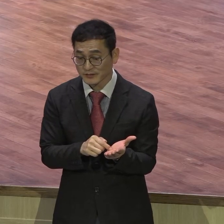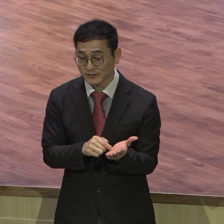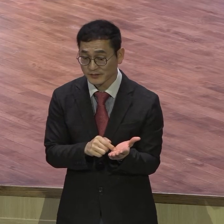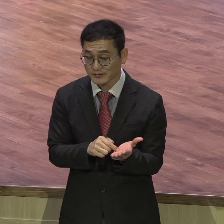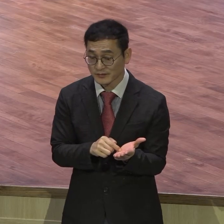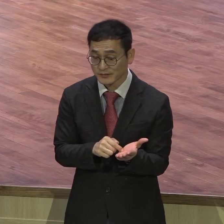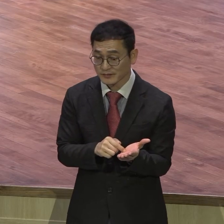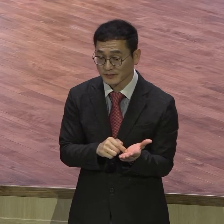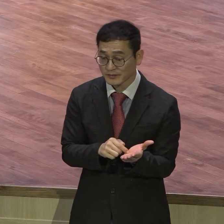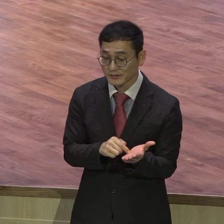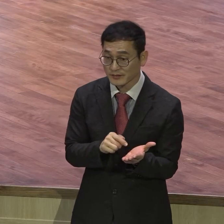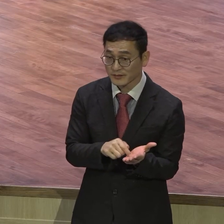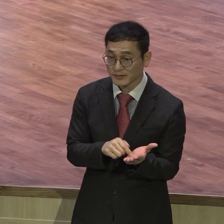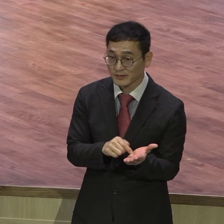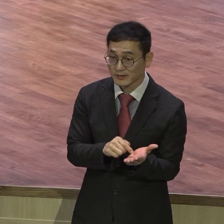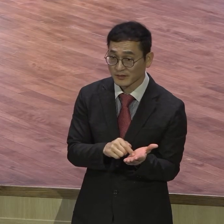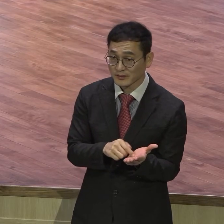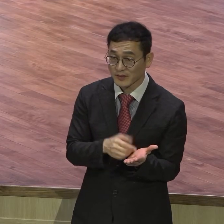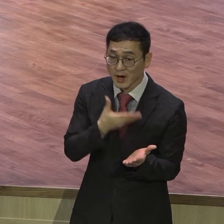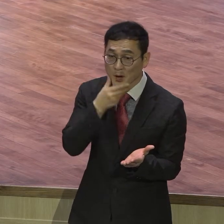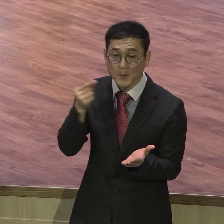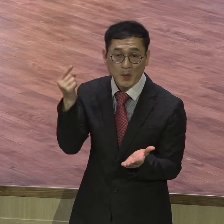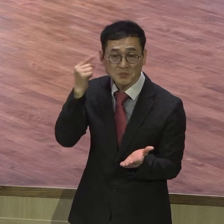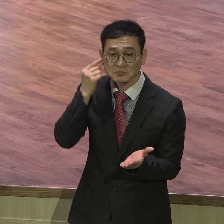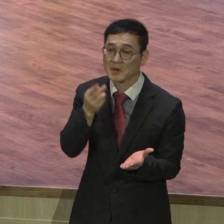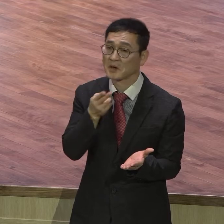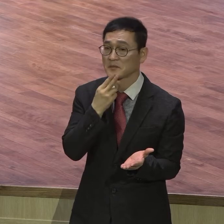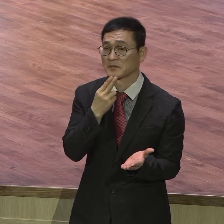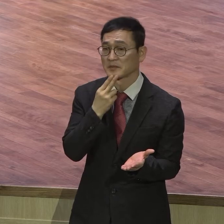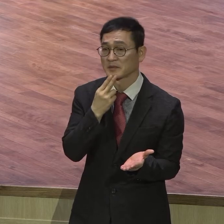없습니다. 성경에는 뭐가 있냐. 완전 복음만 있습니다. 그랬어요.